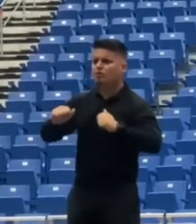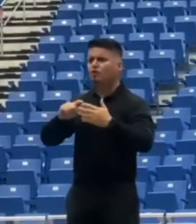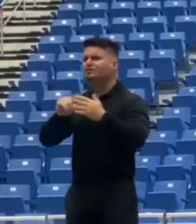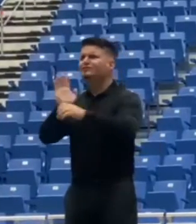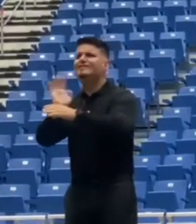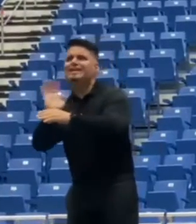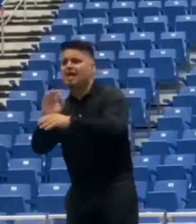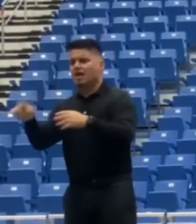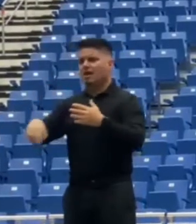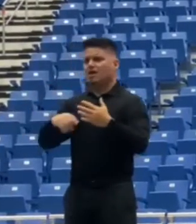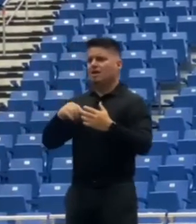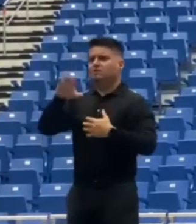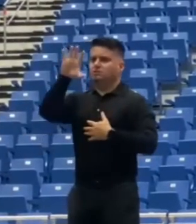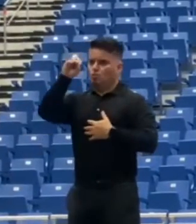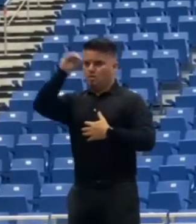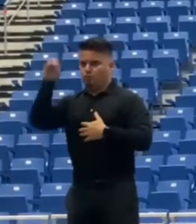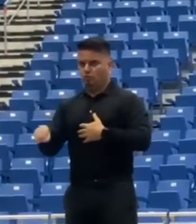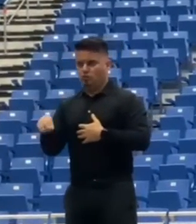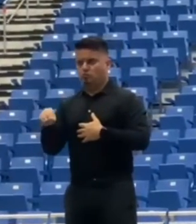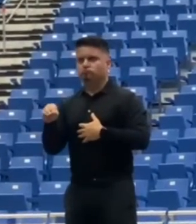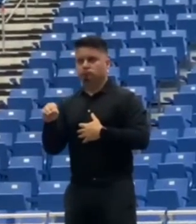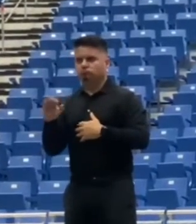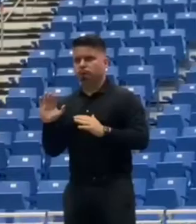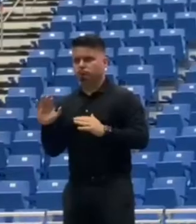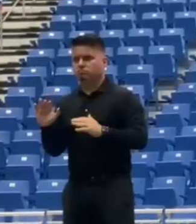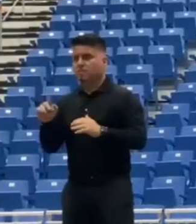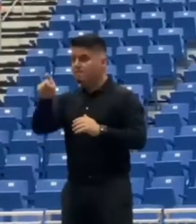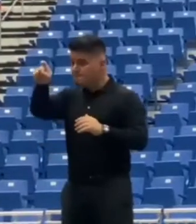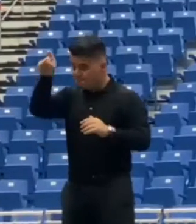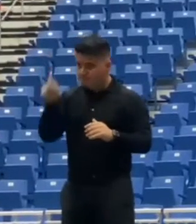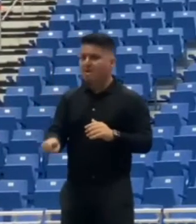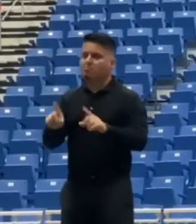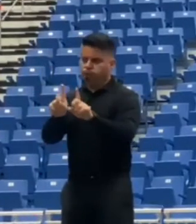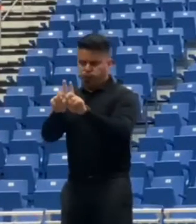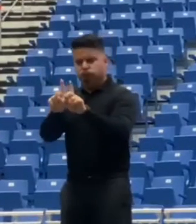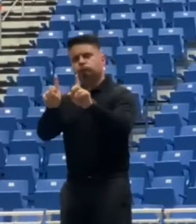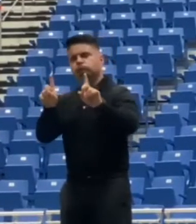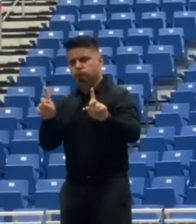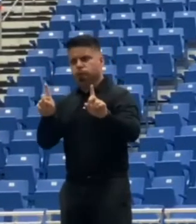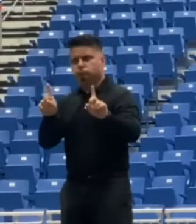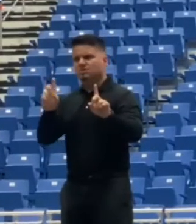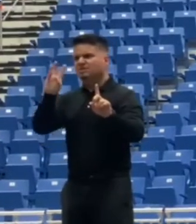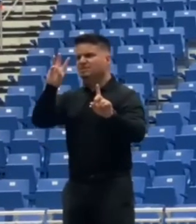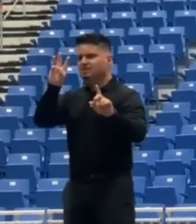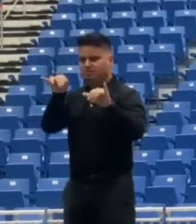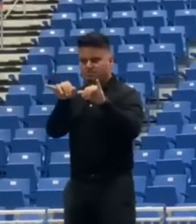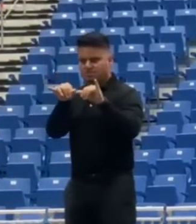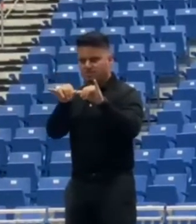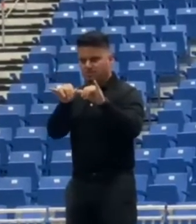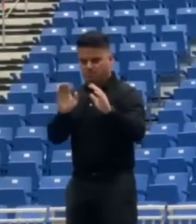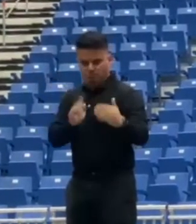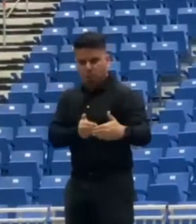Se sigue requiriendo que se cumpla con las reglas del distanciamiento físico de 6 pies o más, el uso de